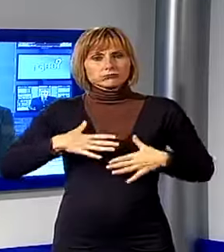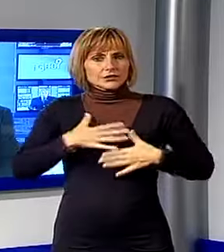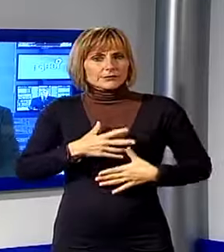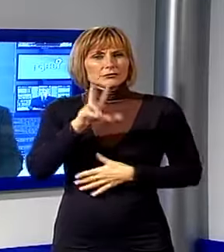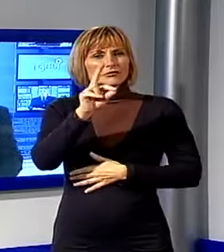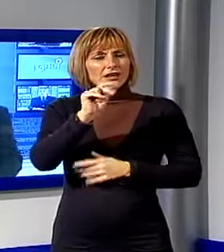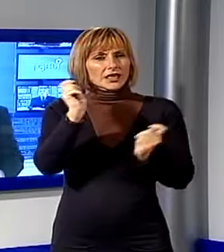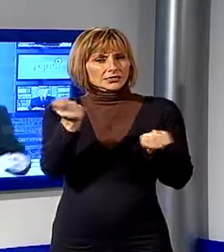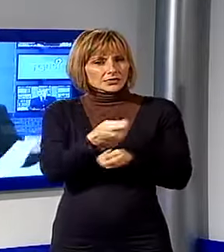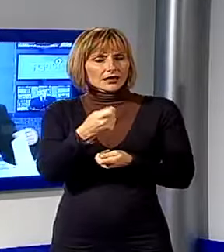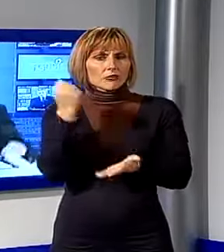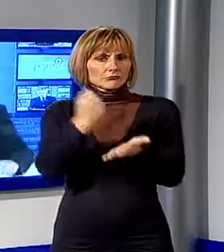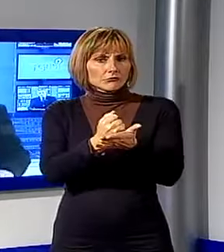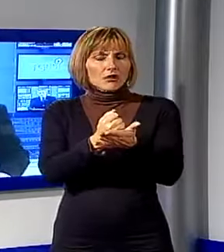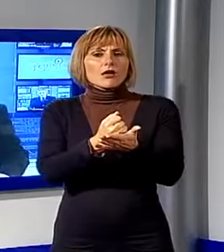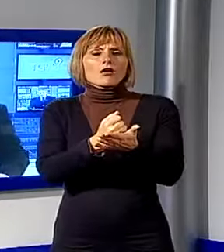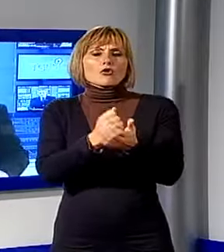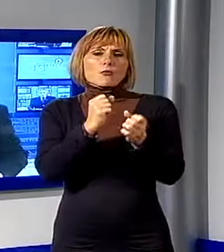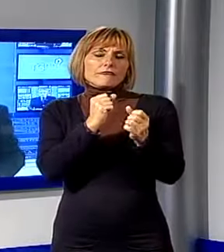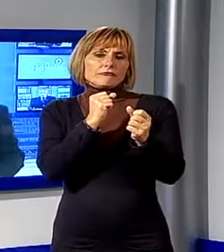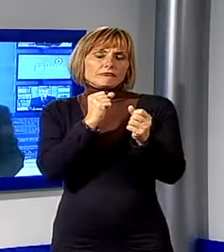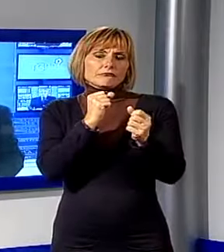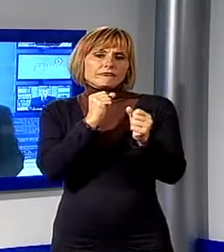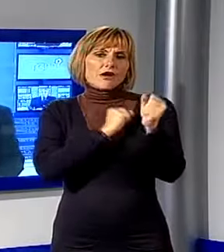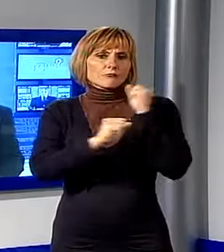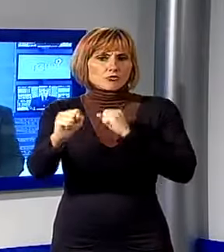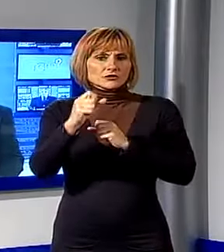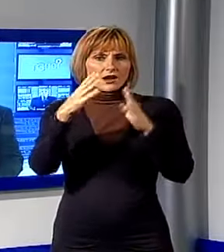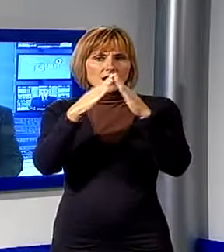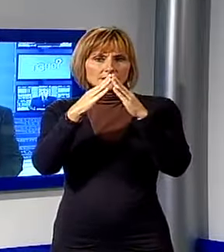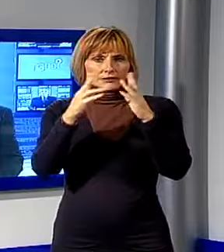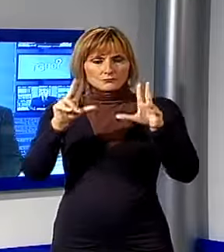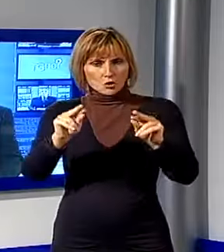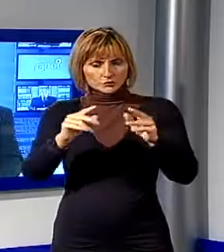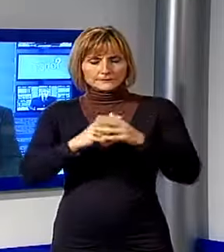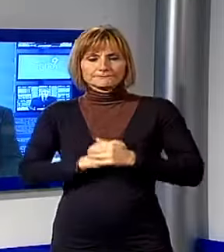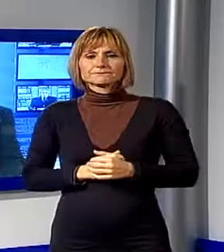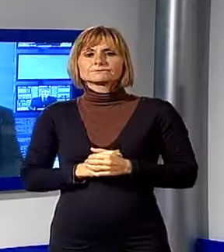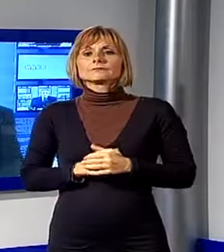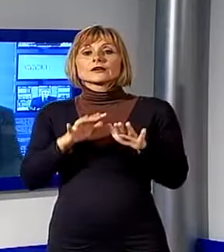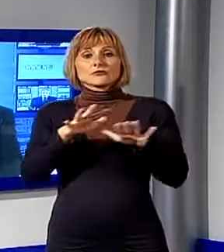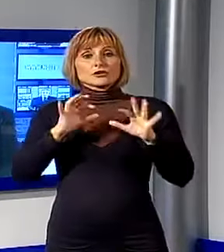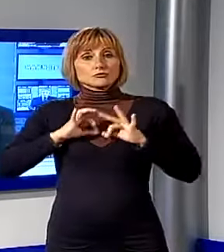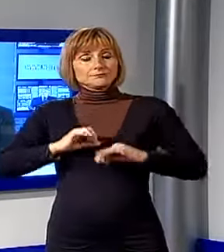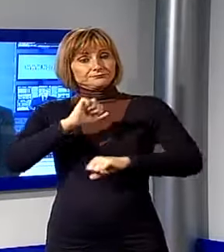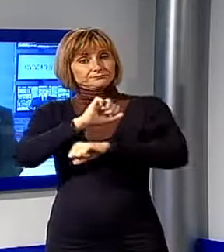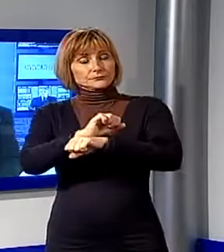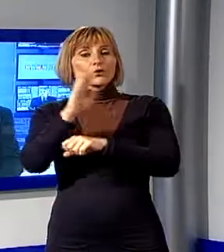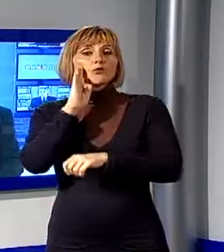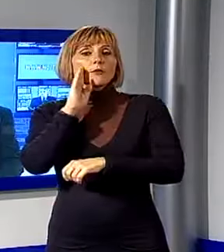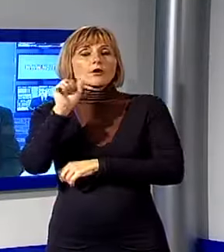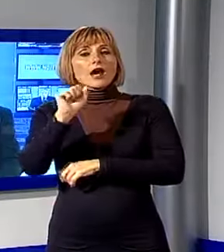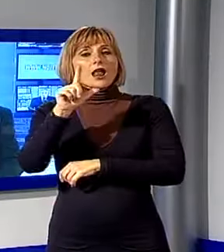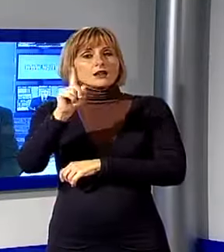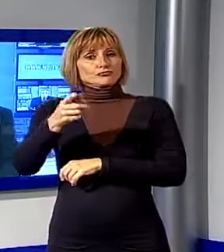note case di moda. La polizia ferroviaria di Vareggia è arrestato un cittadino algerino di 47 anni. Nei